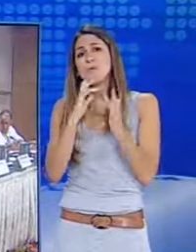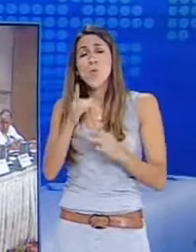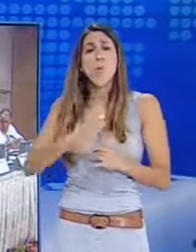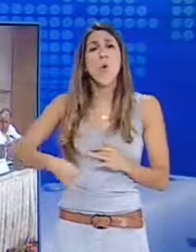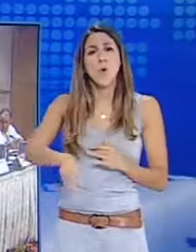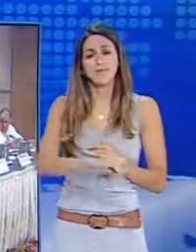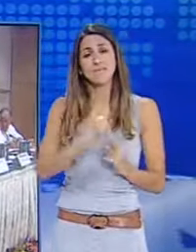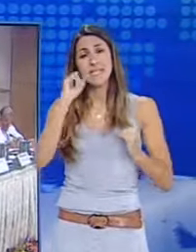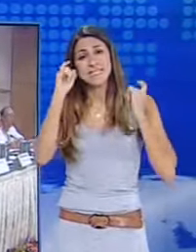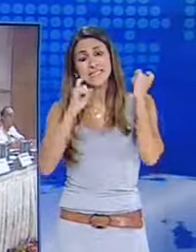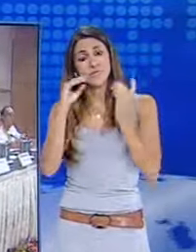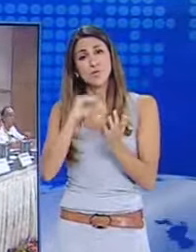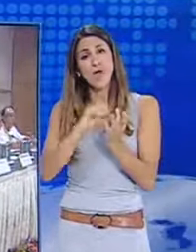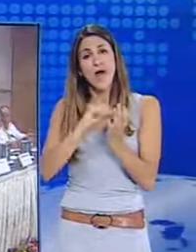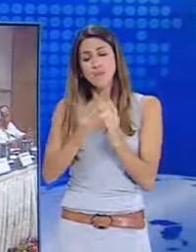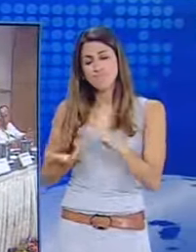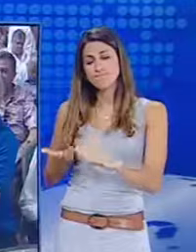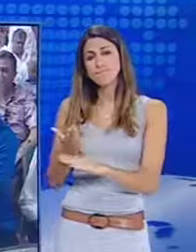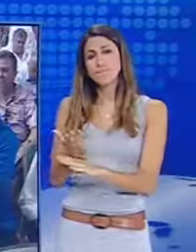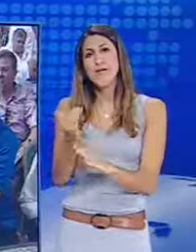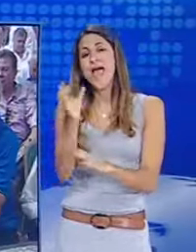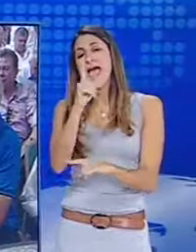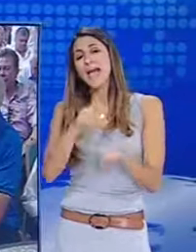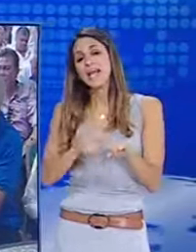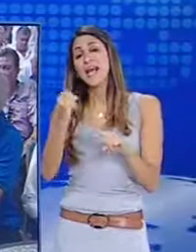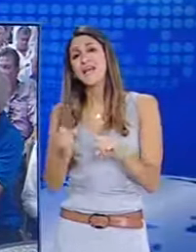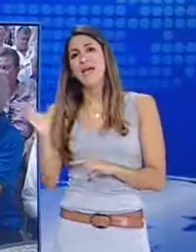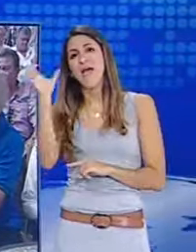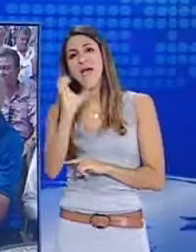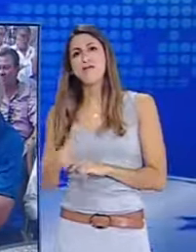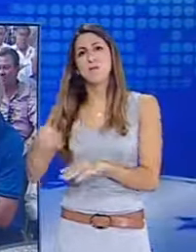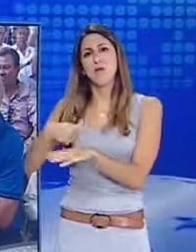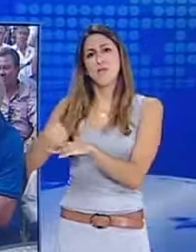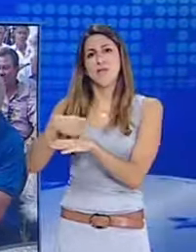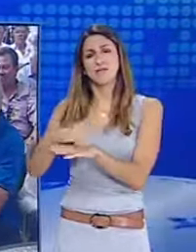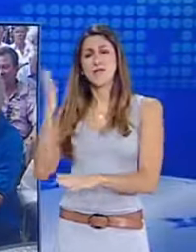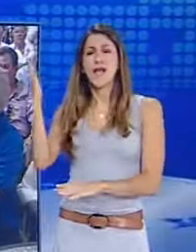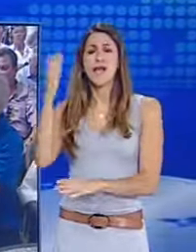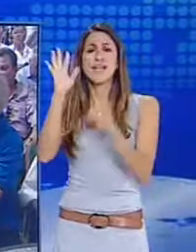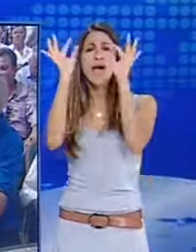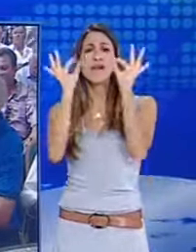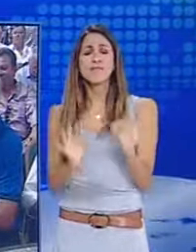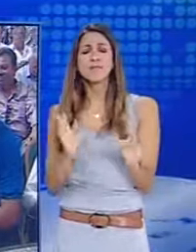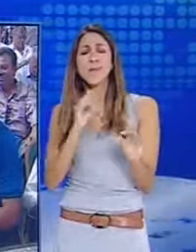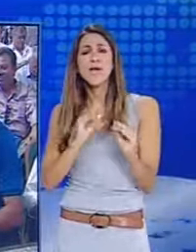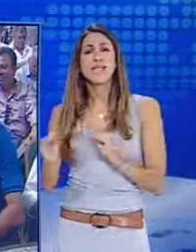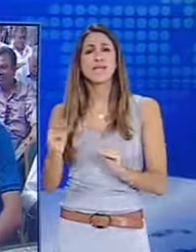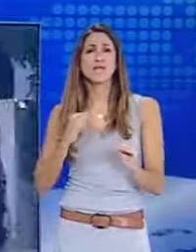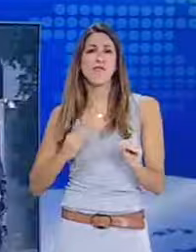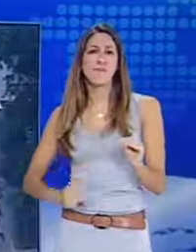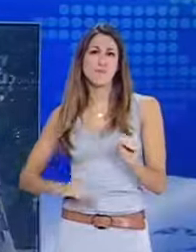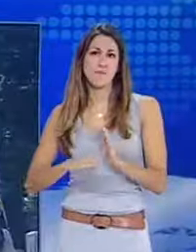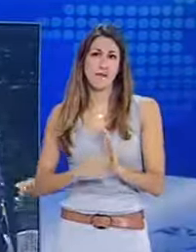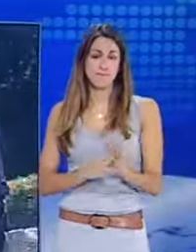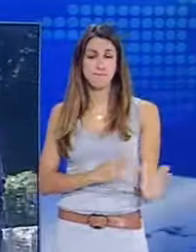εξετάζουν όλα τα ενδεχόμενα, μεταξύ των οποίων και την προσφυγή στα ελληνικά και ευρωπαϊκά δικαστήρια, ενάντια στις ρυθμίσεις για την κινητικότητα. Την